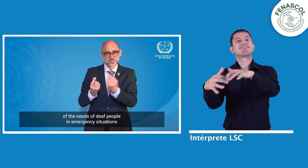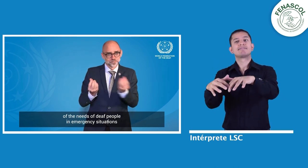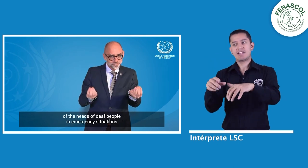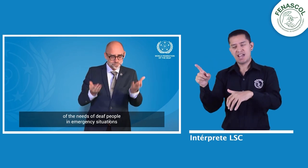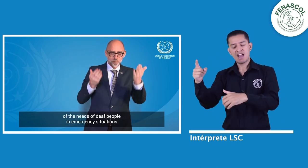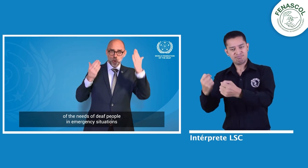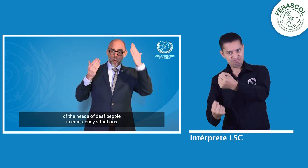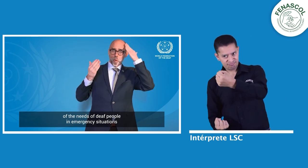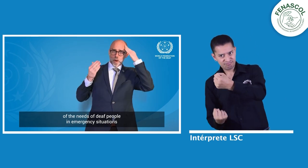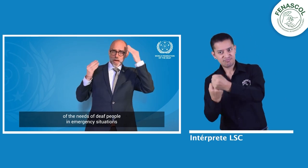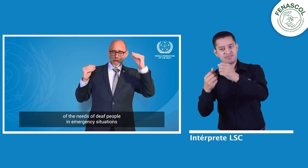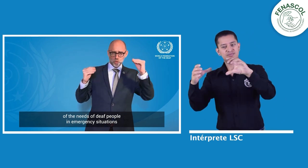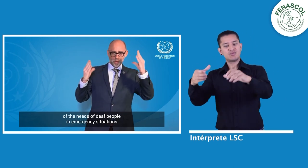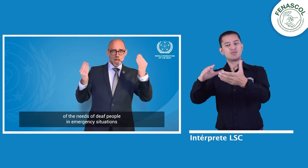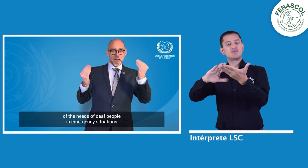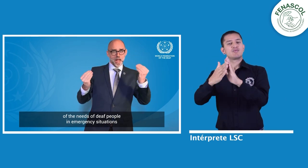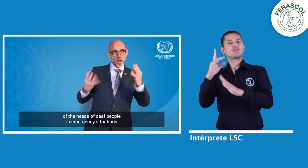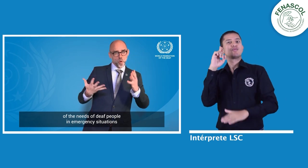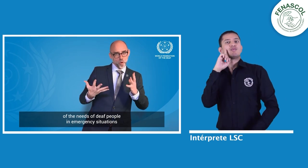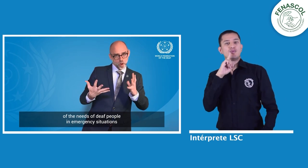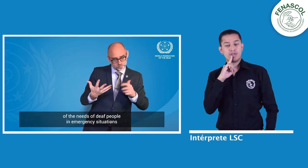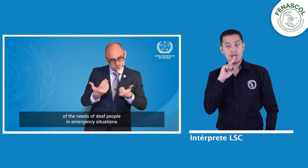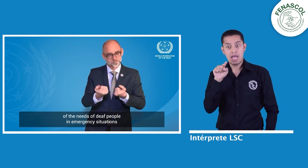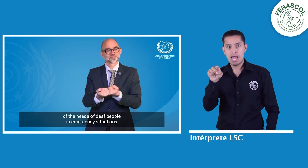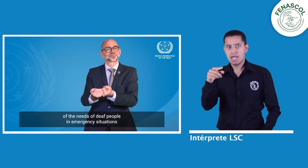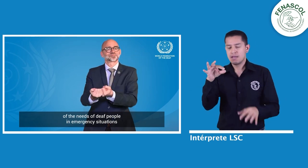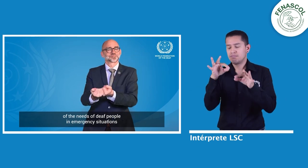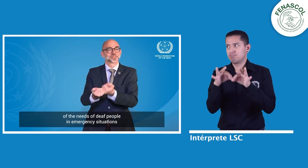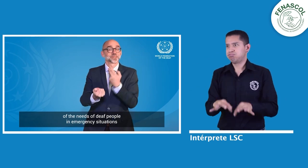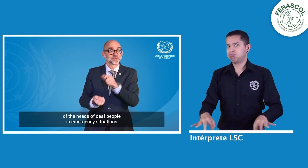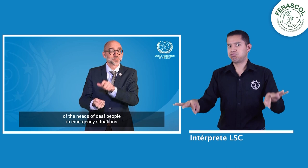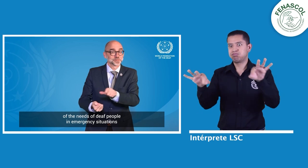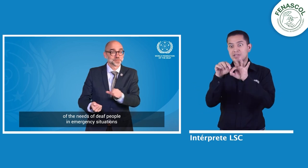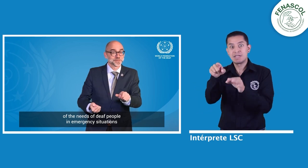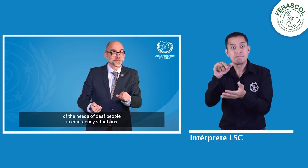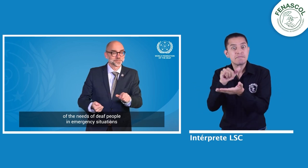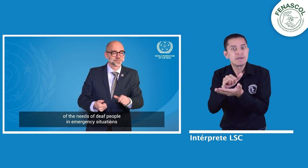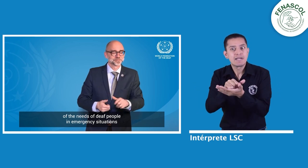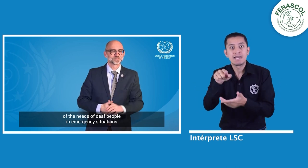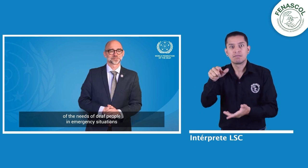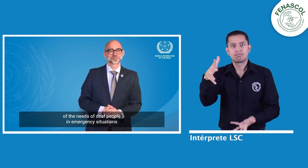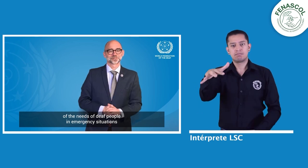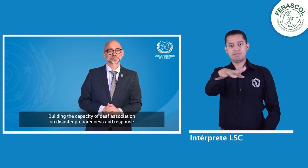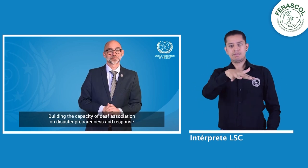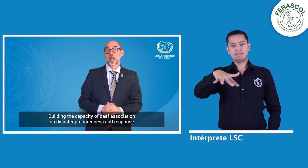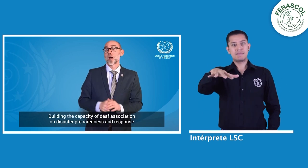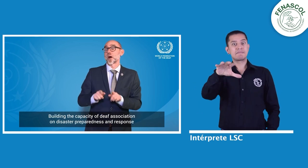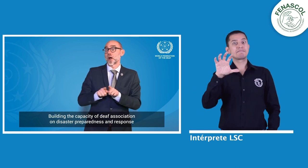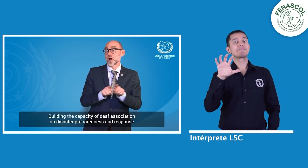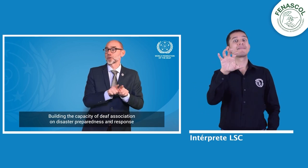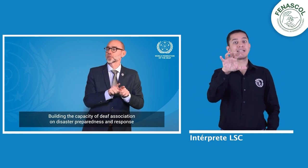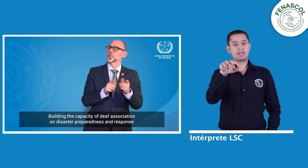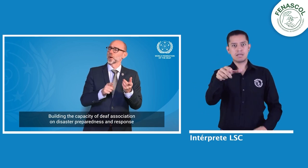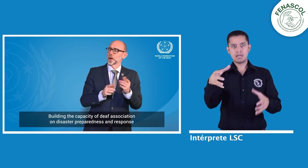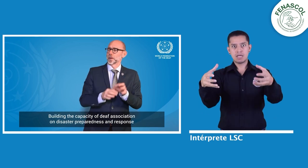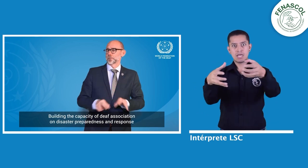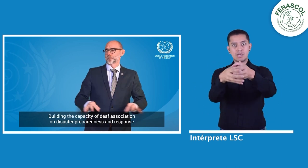diálogo con los gobiernos para que dentro de sus procesos involucren a la comunidad sorda. Por eso mismo, es